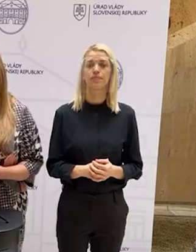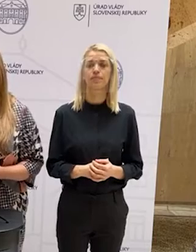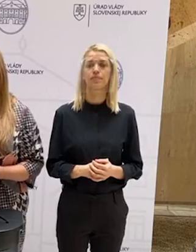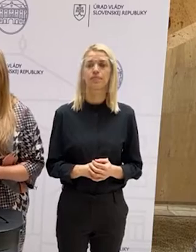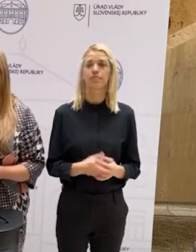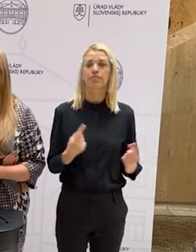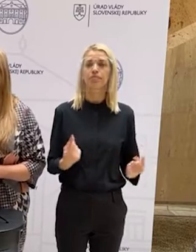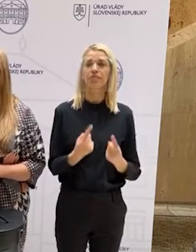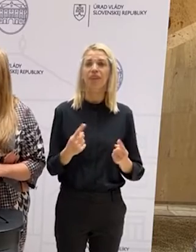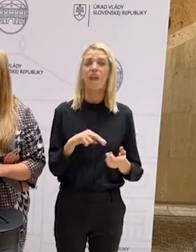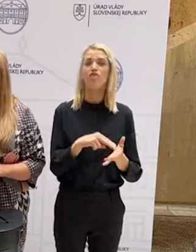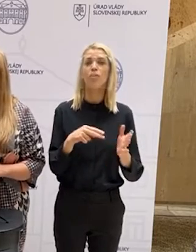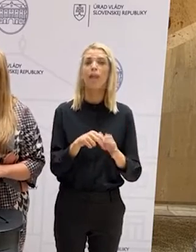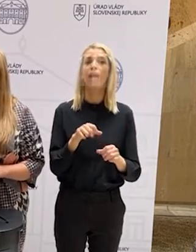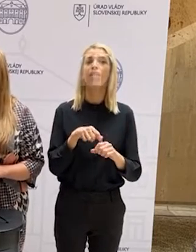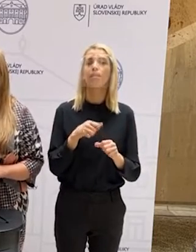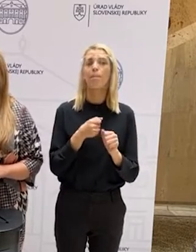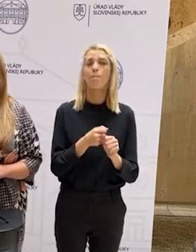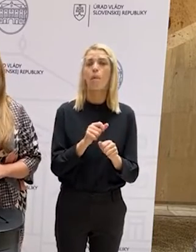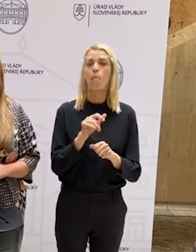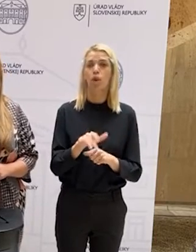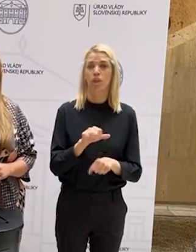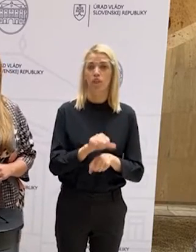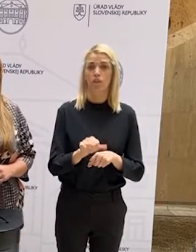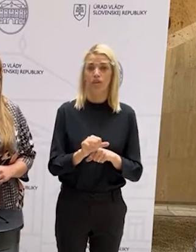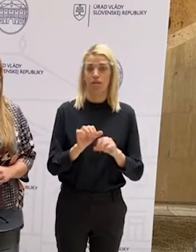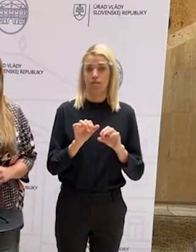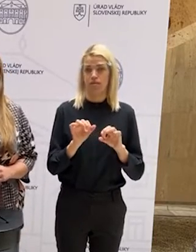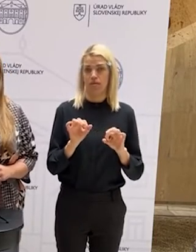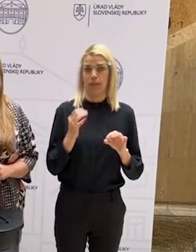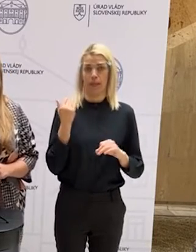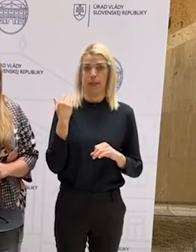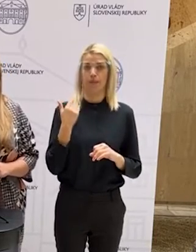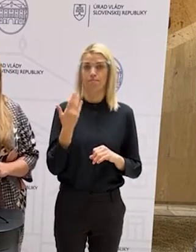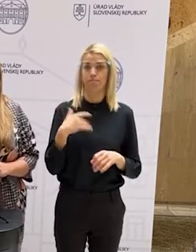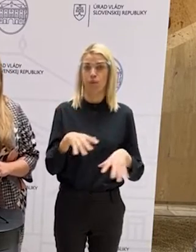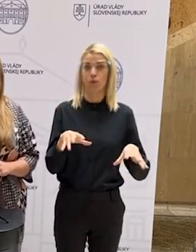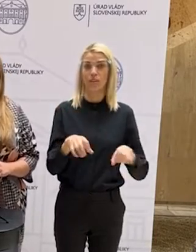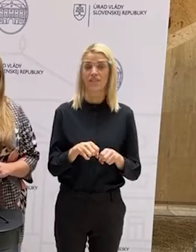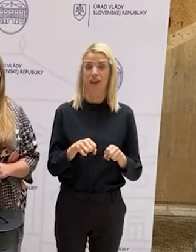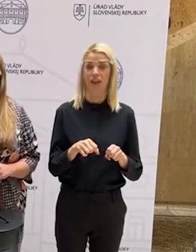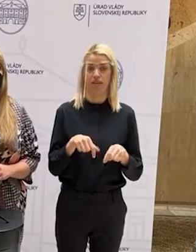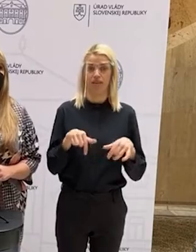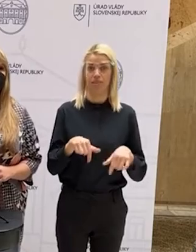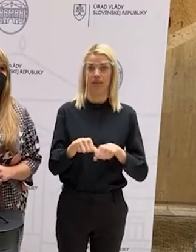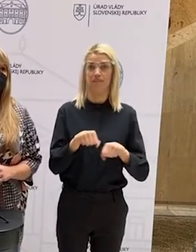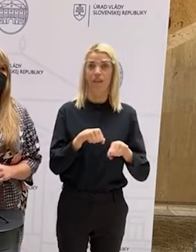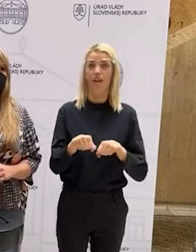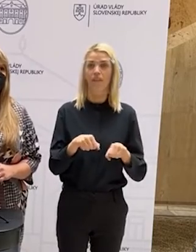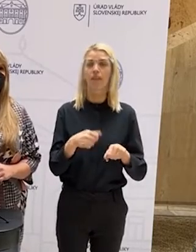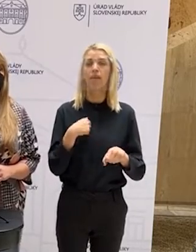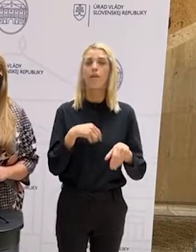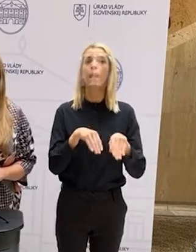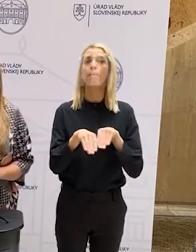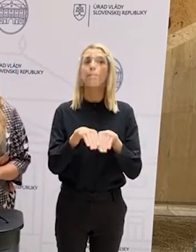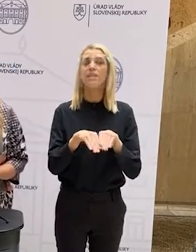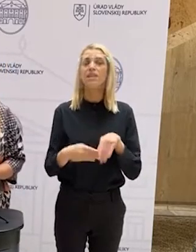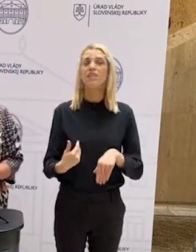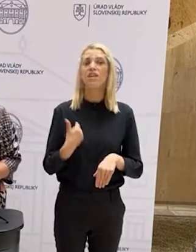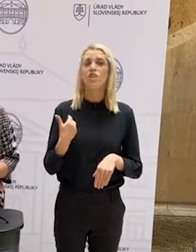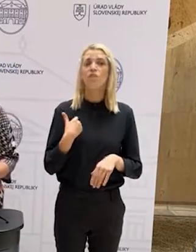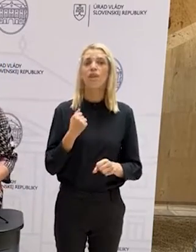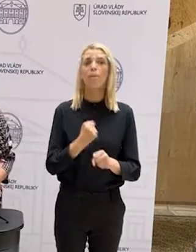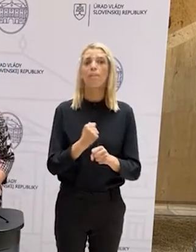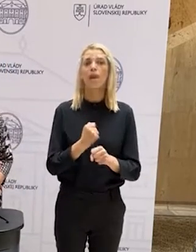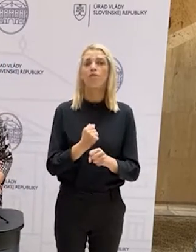Akčným plánom boja proti šikanie, ktorý bol svalený práve alebo teda pred malou chvíľou na vláde, sme na ministerstve škol,